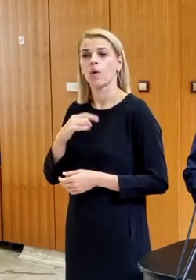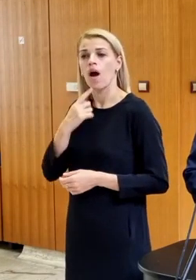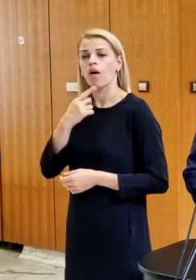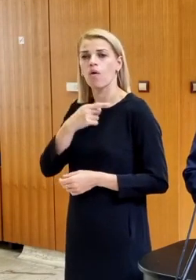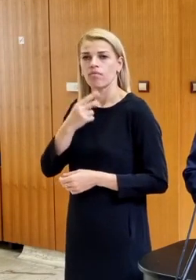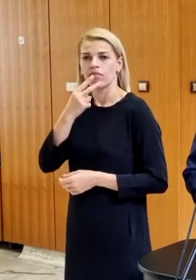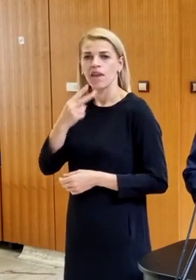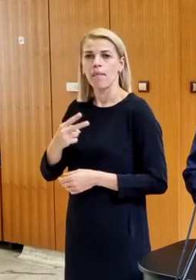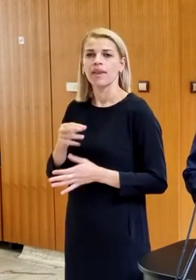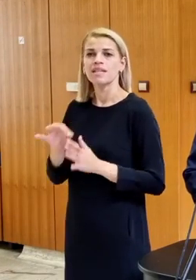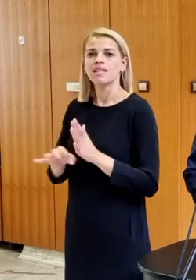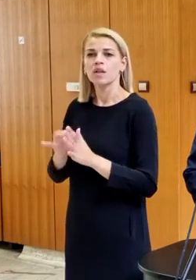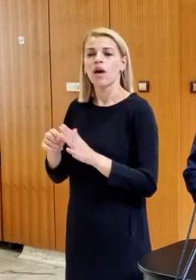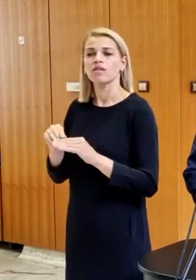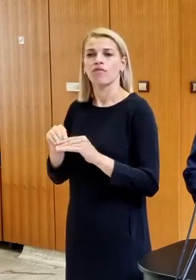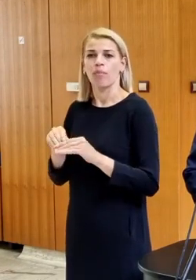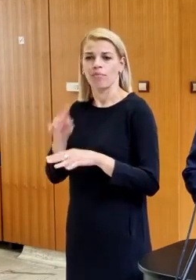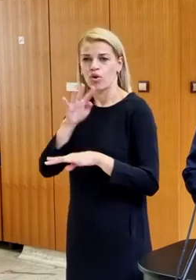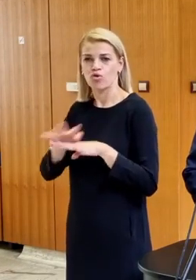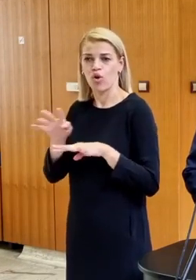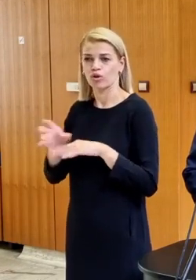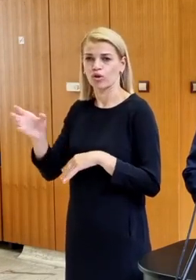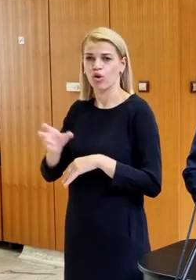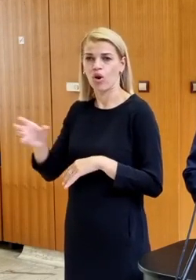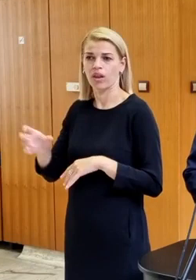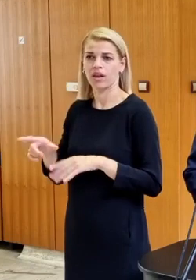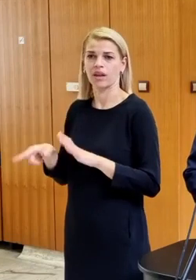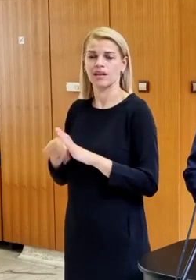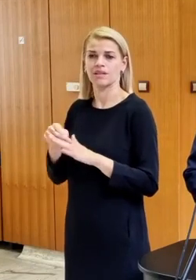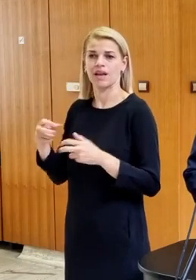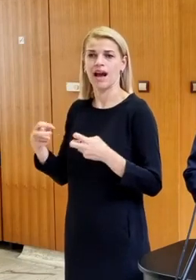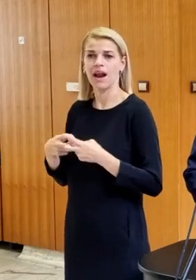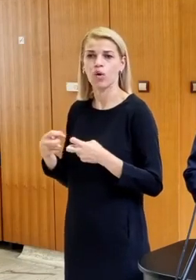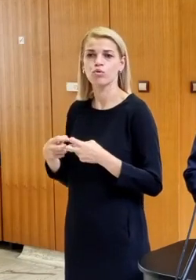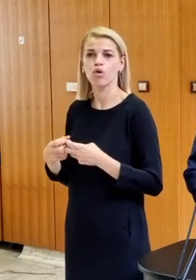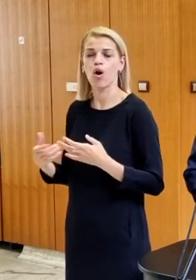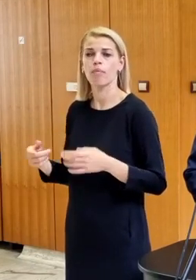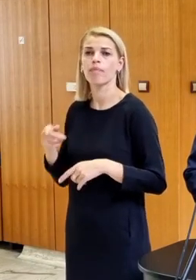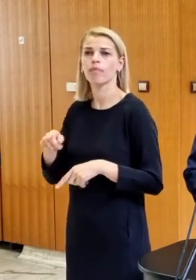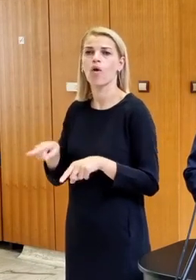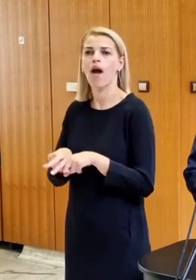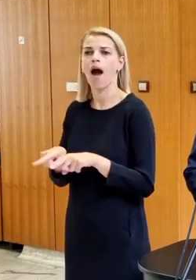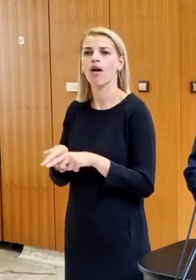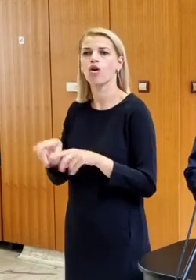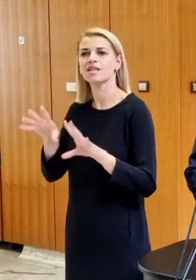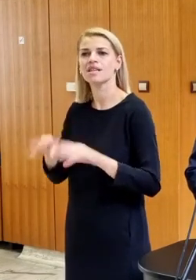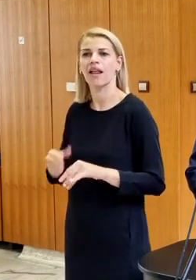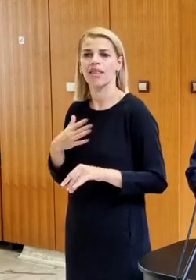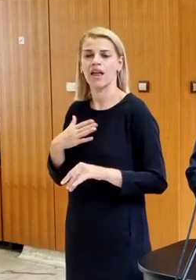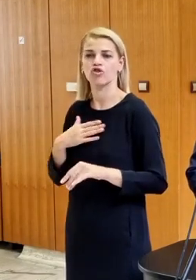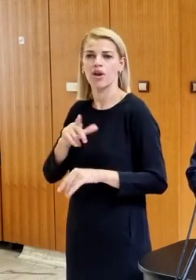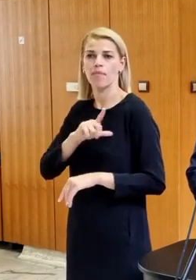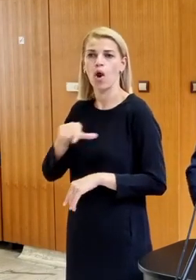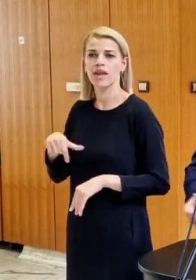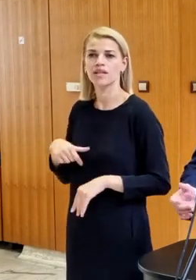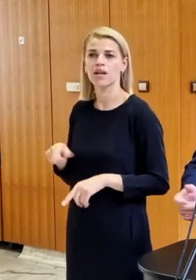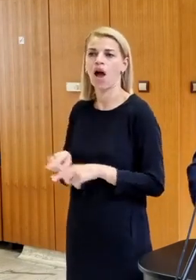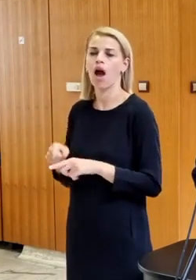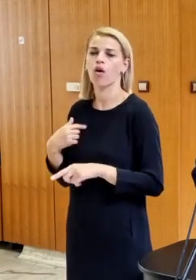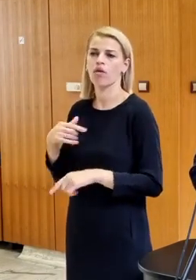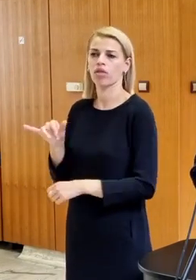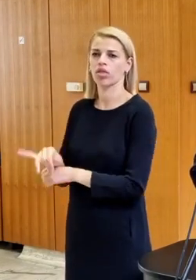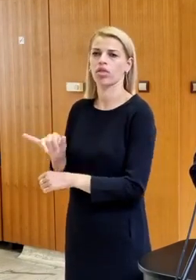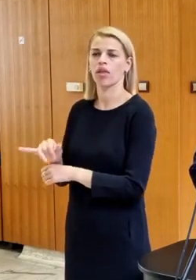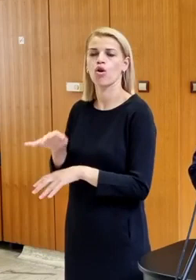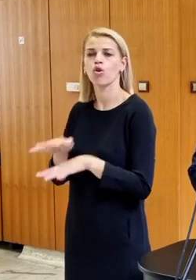či to zavedenie tých kontrol s Rakúskom neznamená vlastne tak trošku aj zlíhanie našej policie, teda, že sme zanedbali